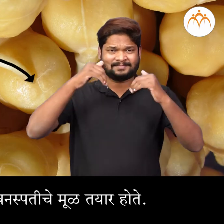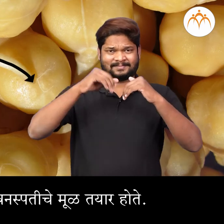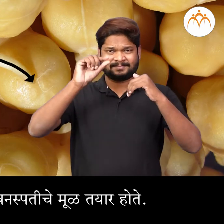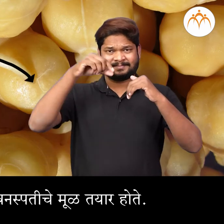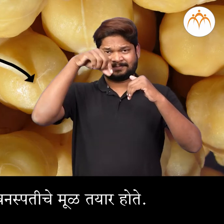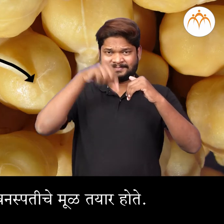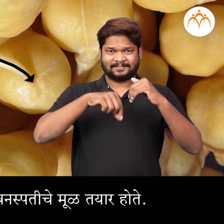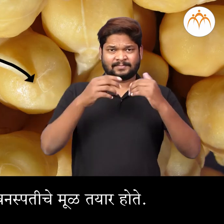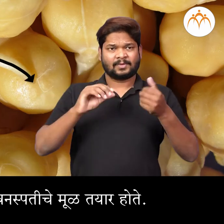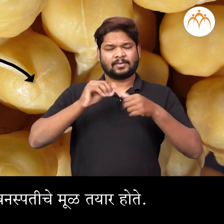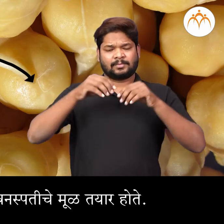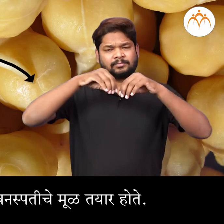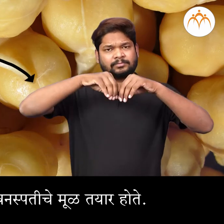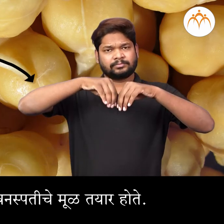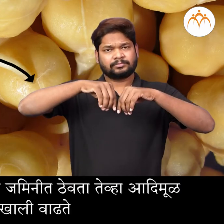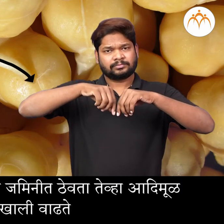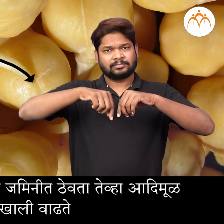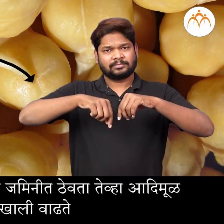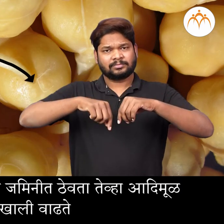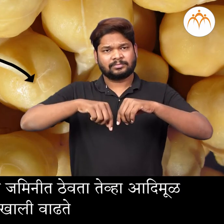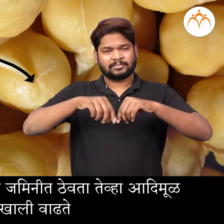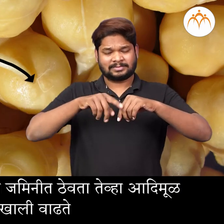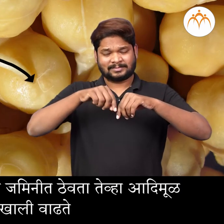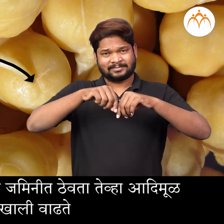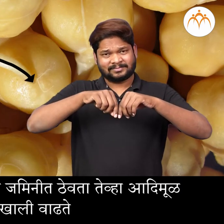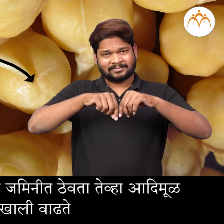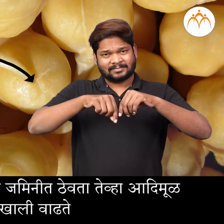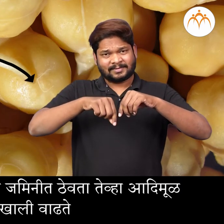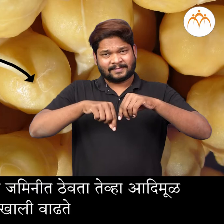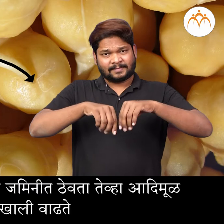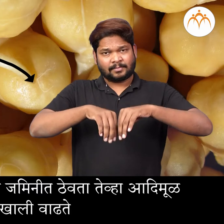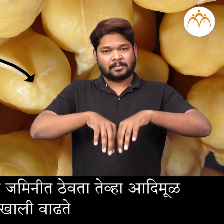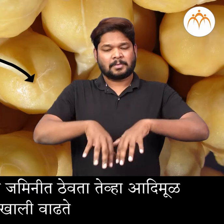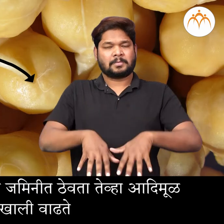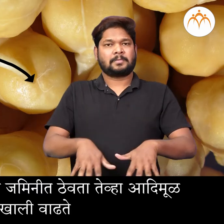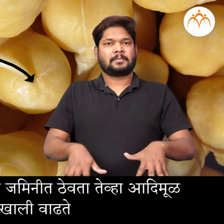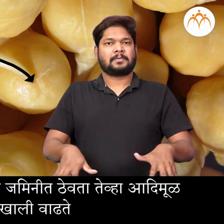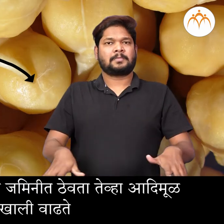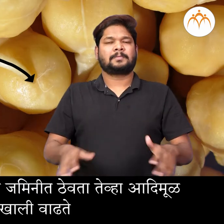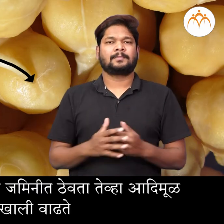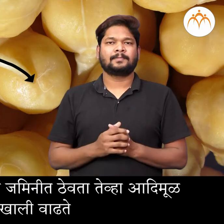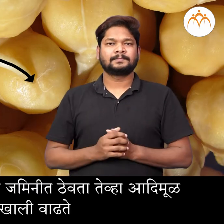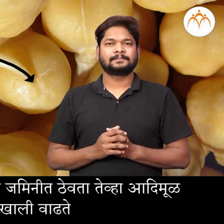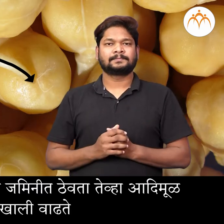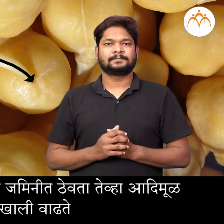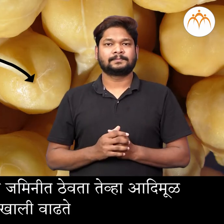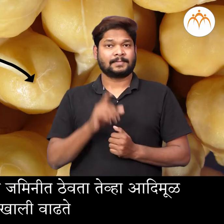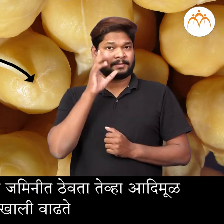तायार होते। मनुन तुम्ही जेवा या बिया जमीने ठेवता तेवा आदी मूल जमीनी खाली वाडते।